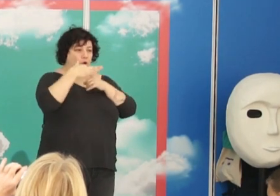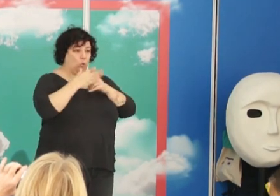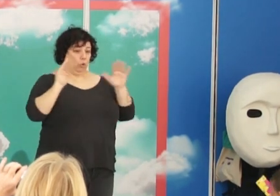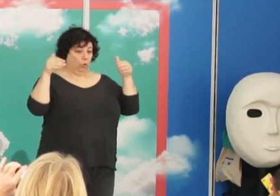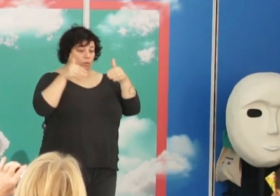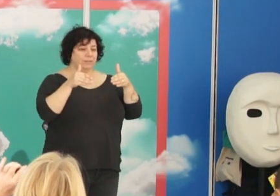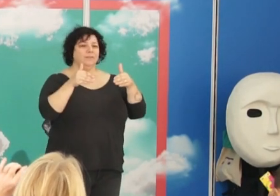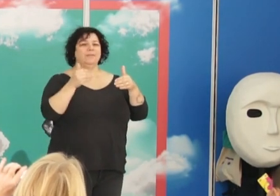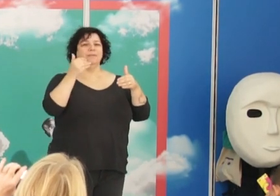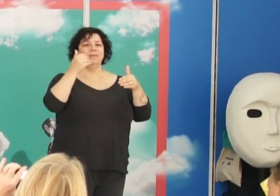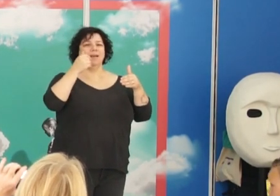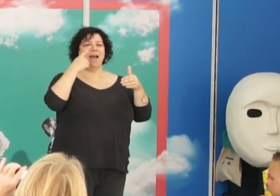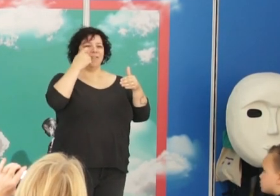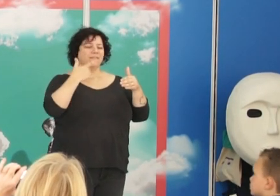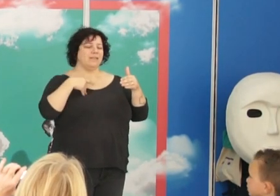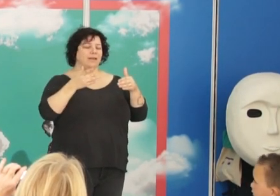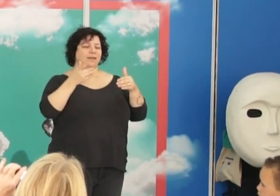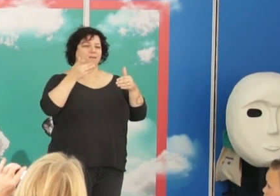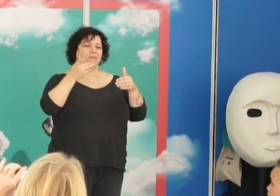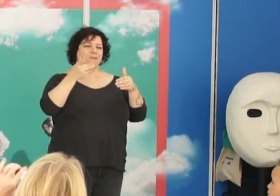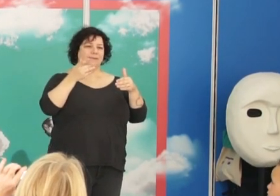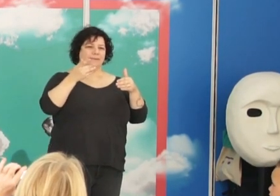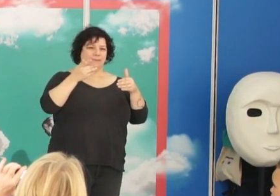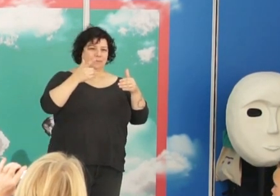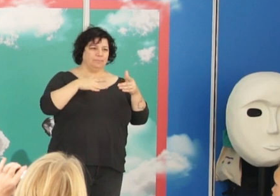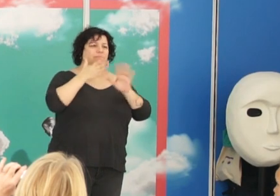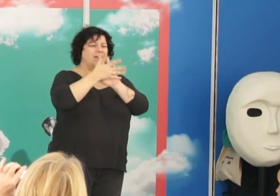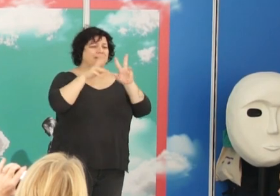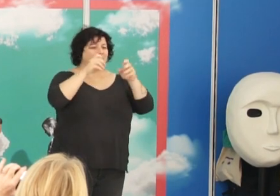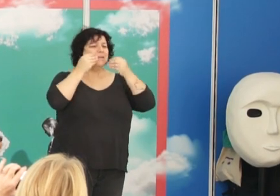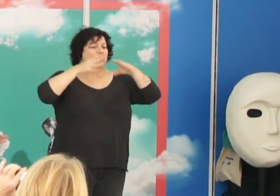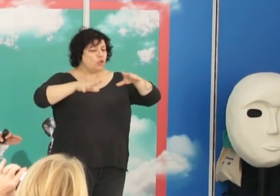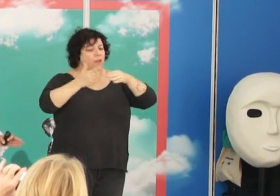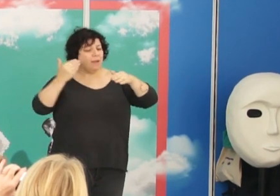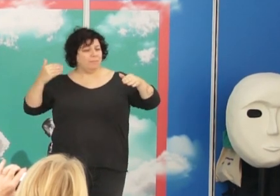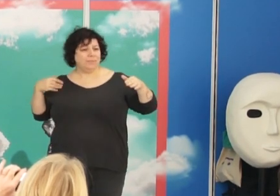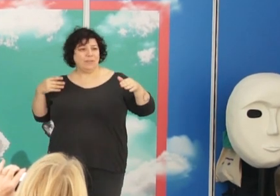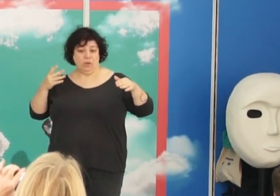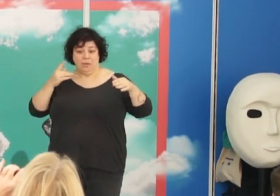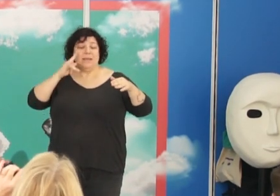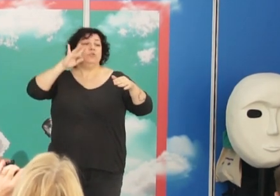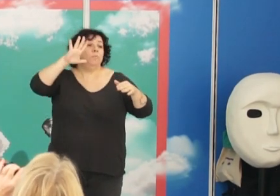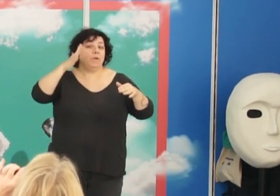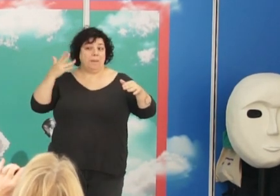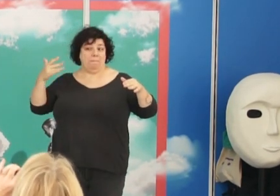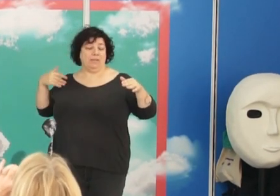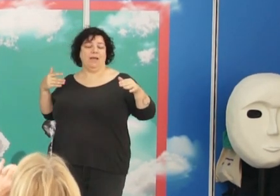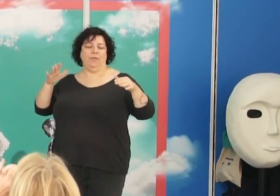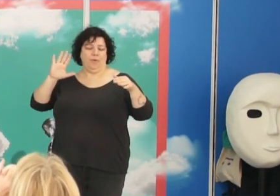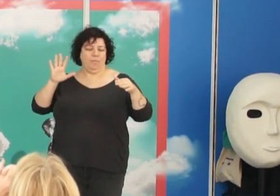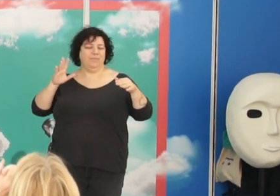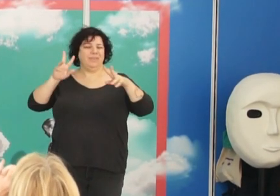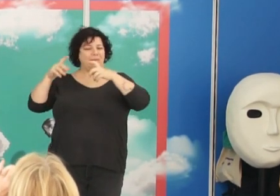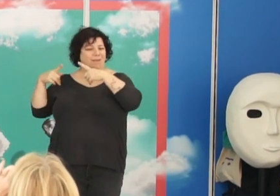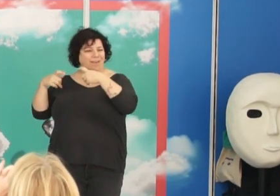conviene no perder, aunque vayamos a hablar de historia pasada, se supone que del pasado es demasiado la